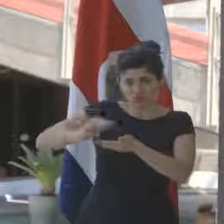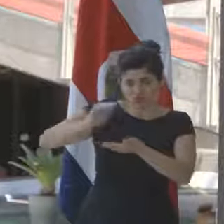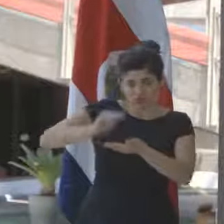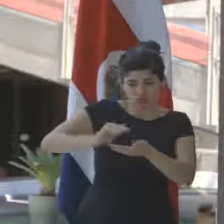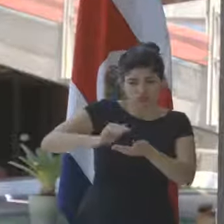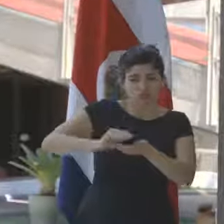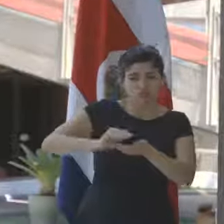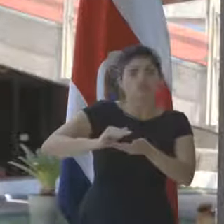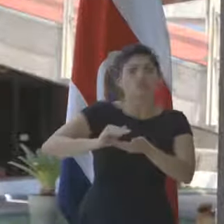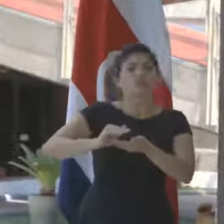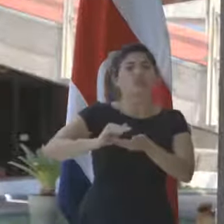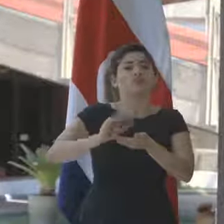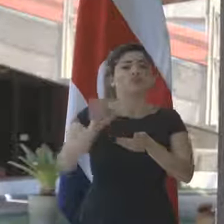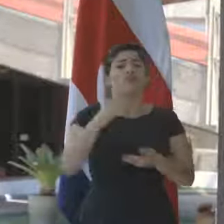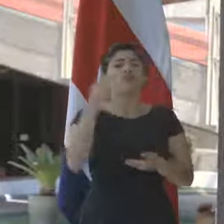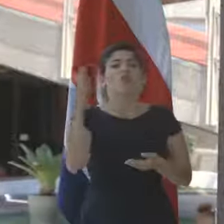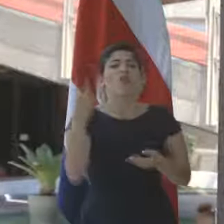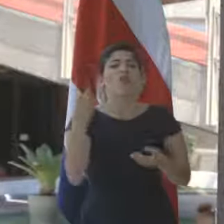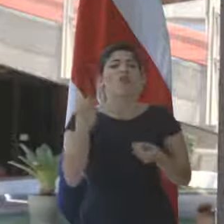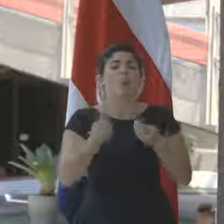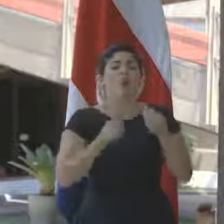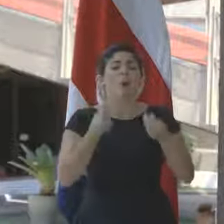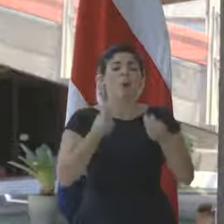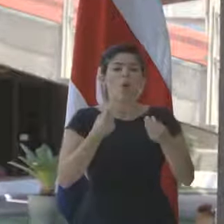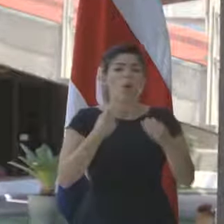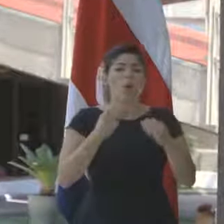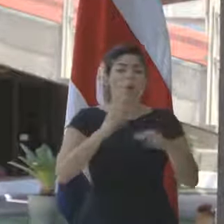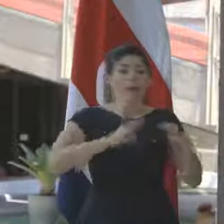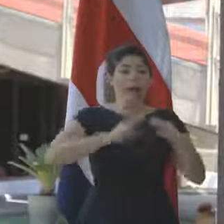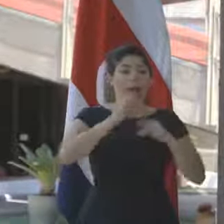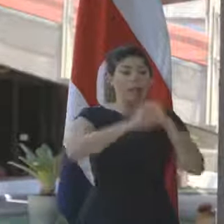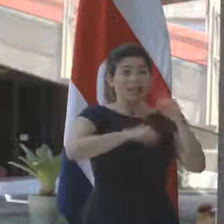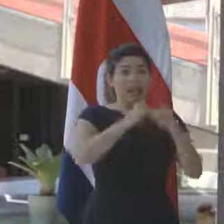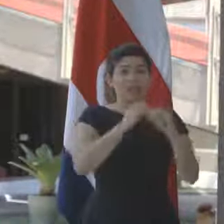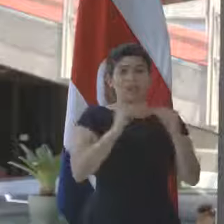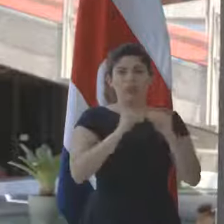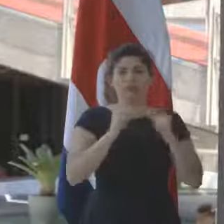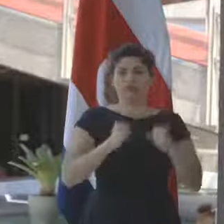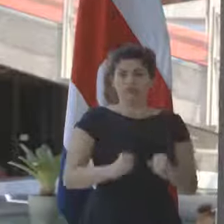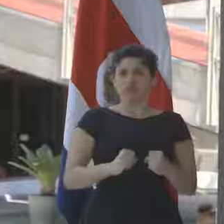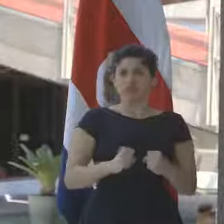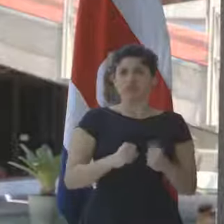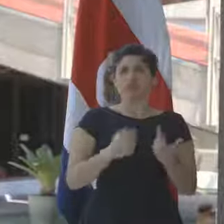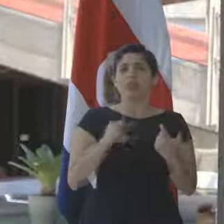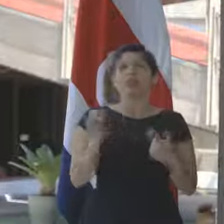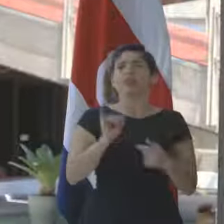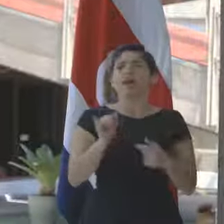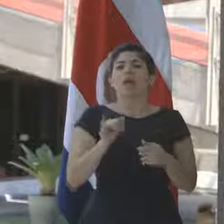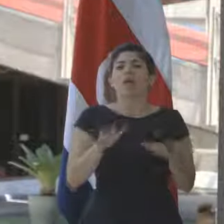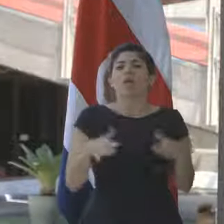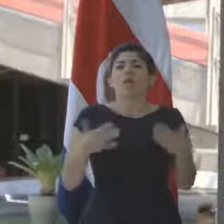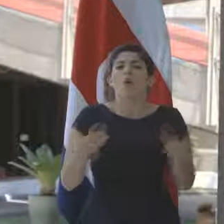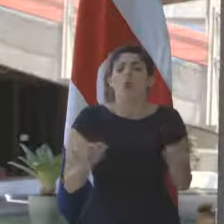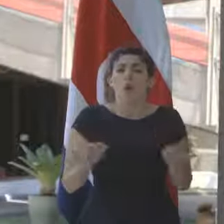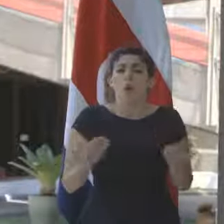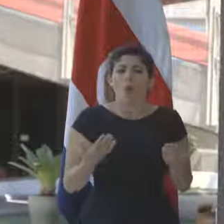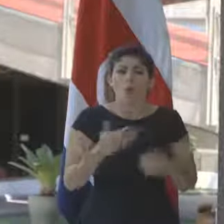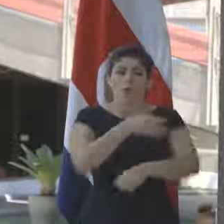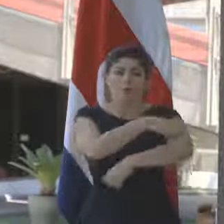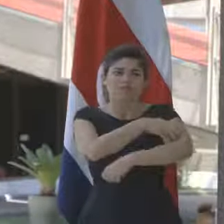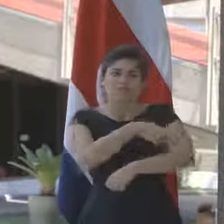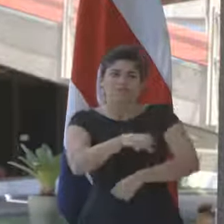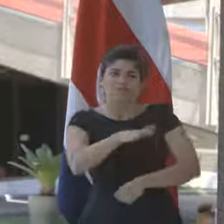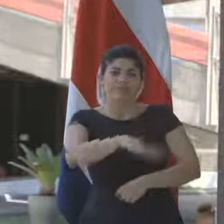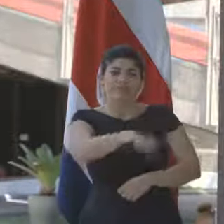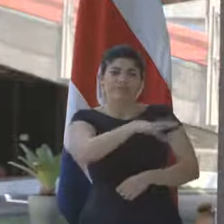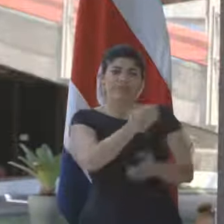Es una forma de tener solidez en los mercados internacionales. Es una forma de darle robustez a nuestra